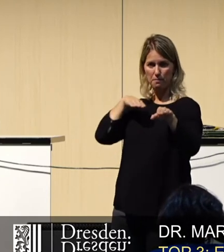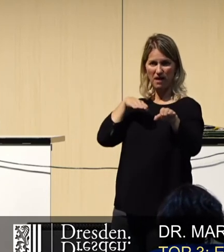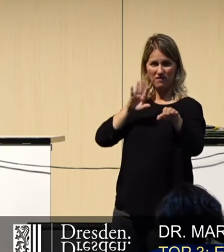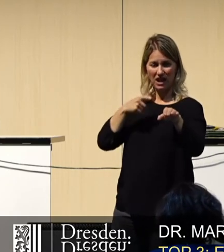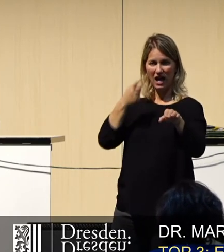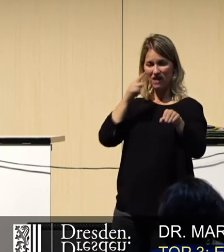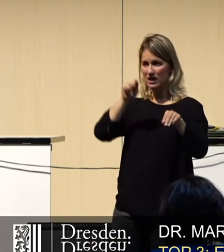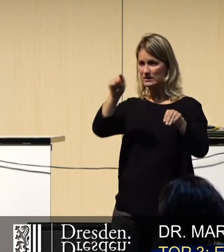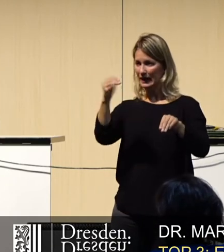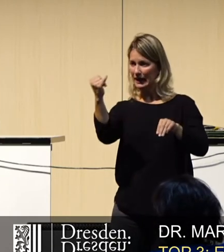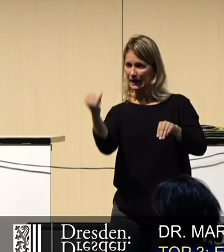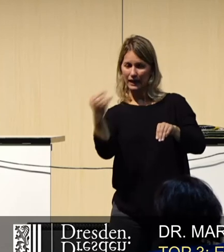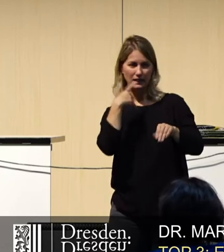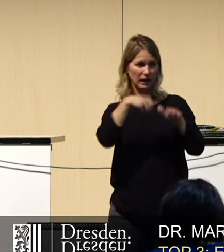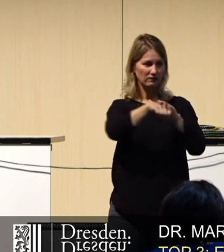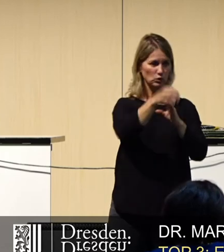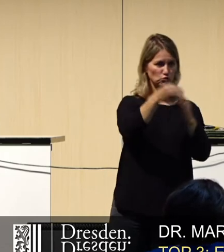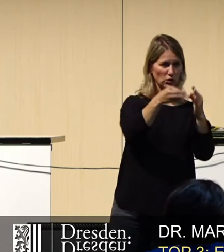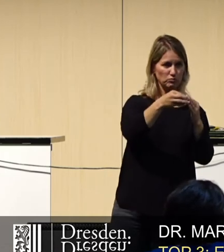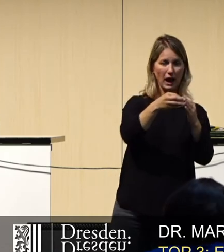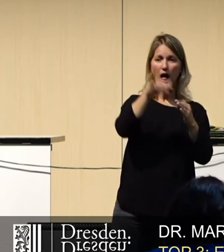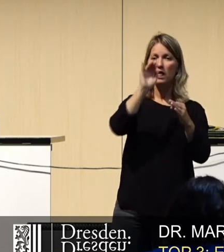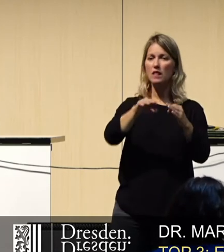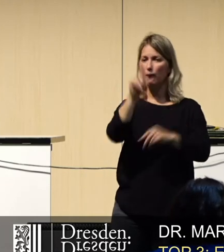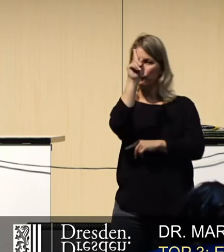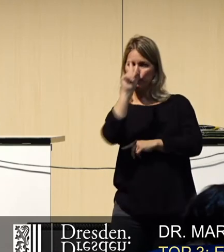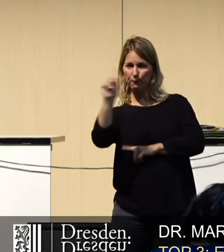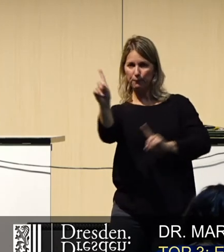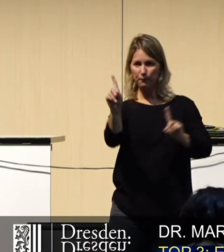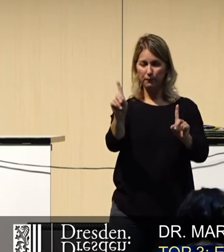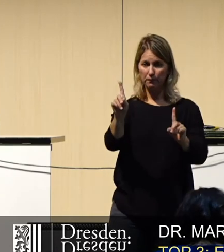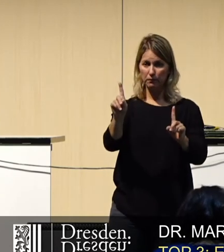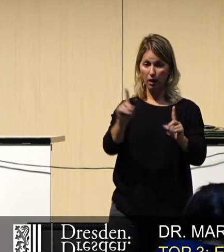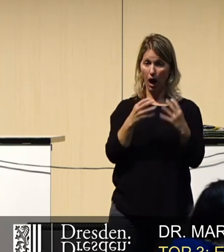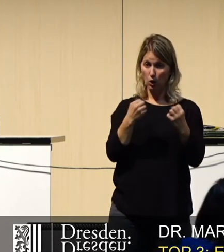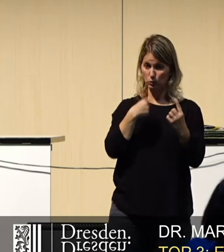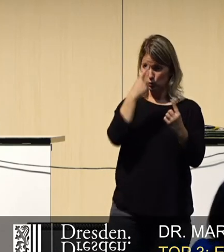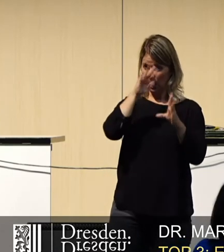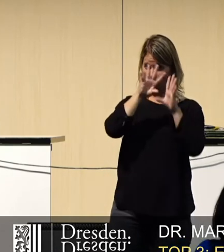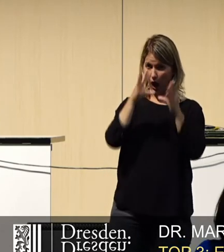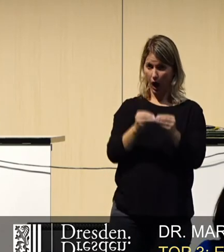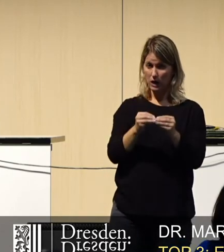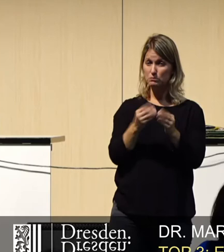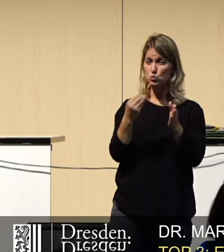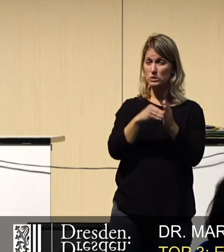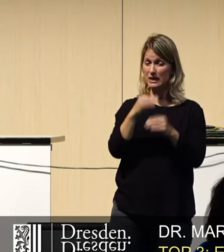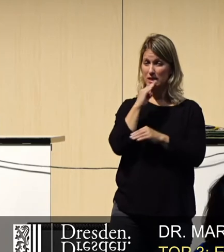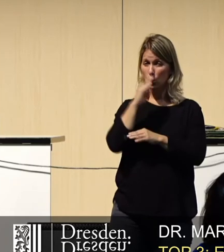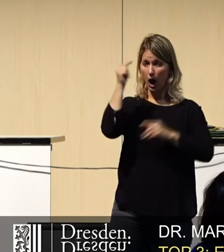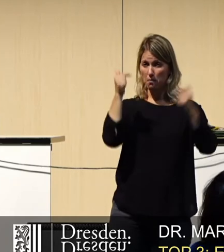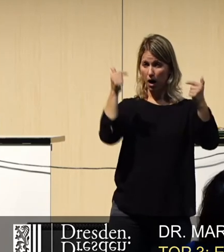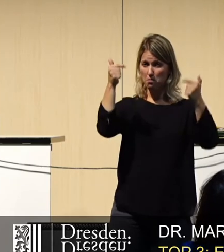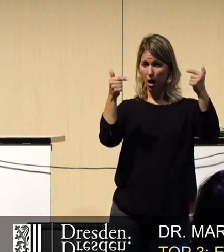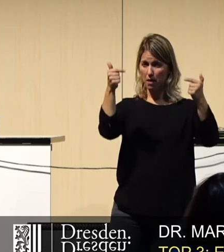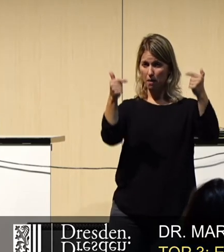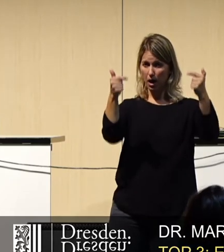ist ein kleines Kind, hier spielt jemand Fußball, dort wankt ein Betrunkener. Das bedeutet, die müssen auch Kameras haben und deswegen